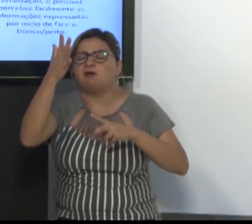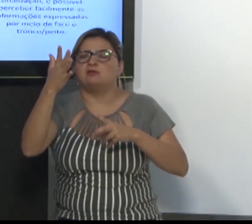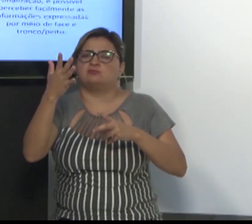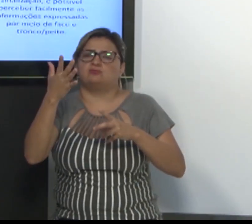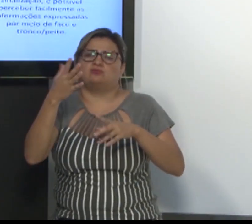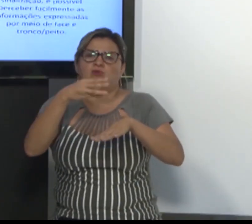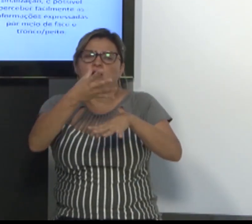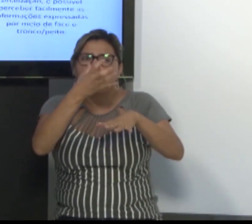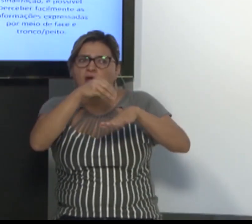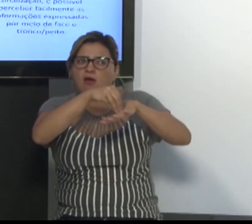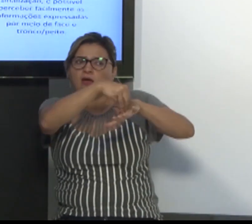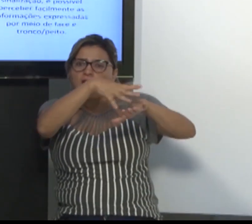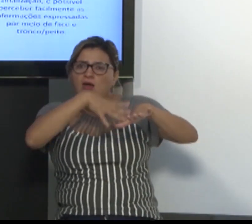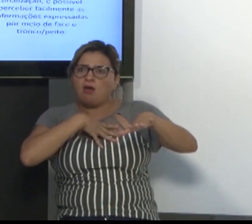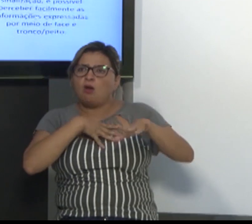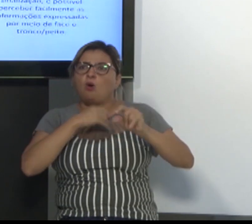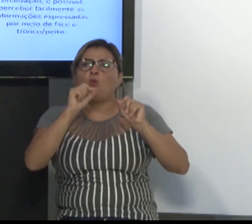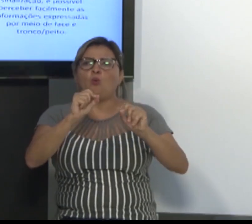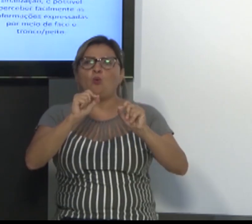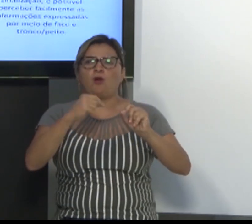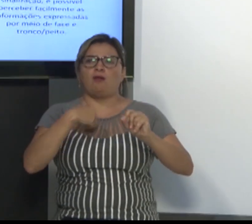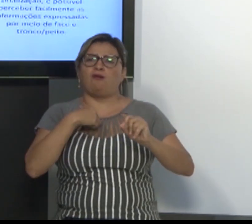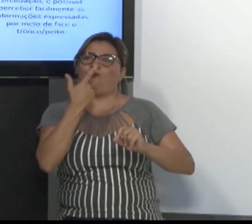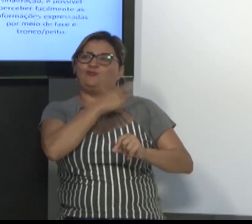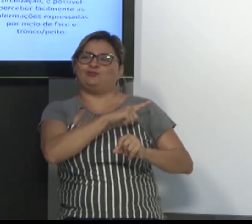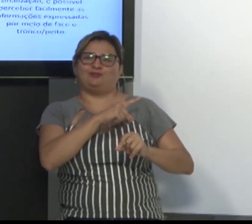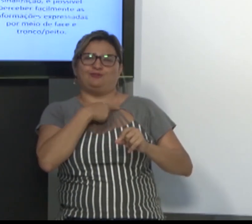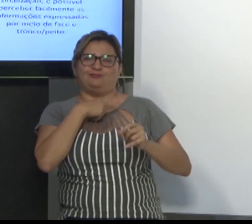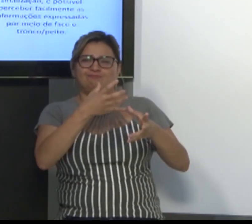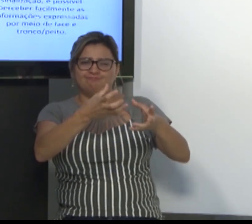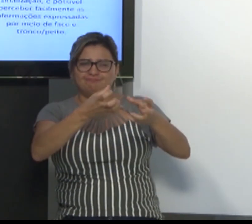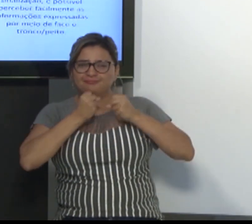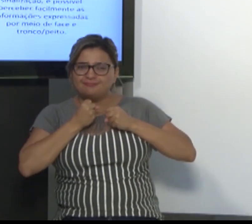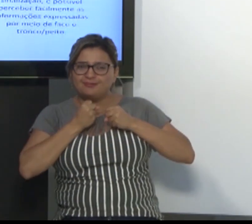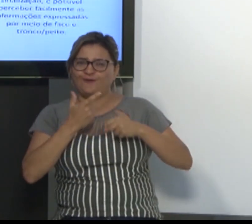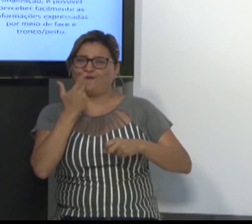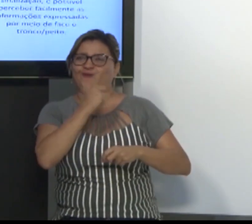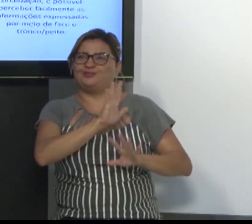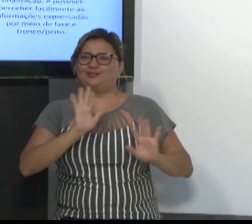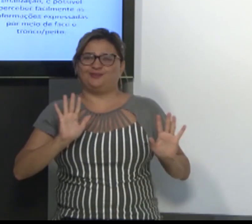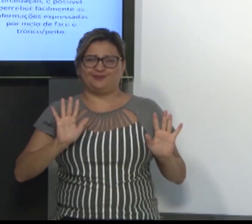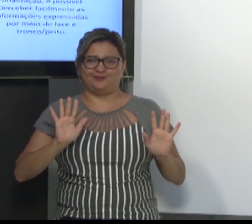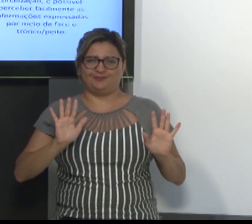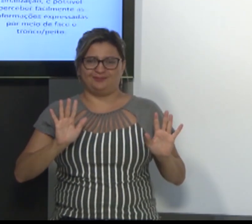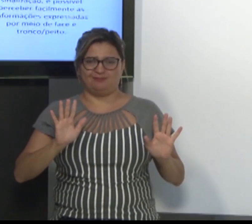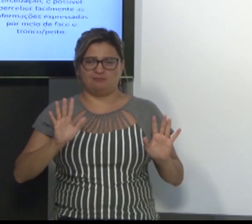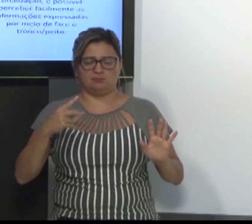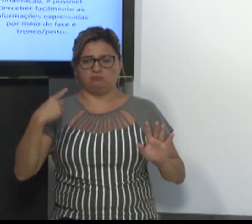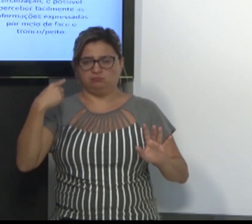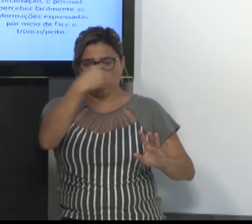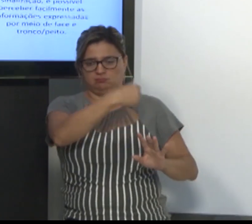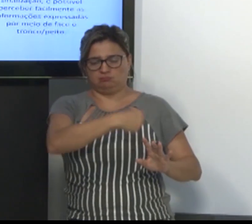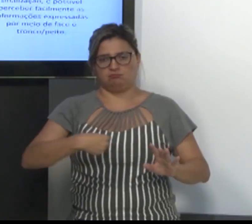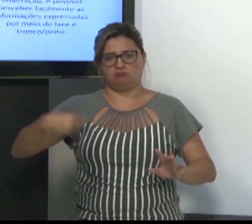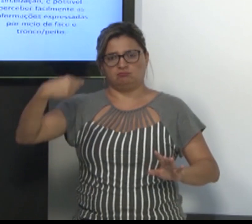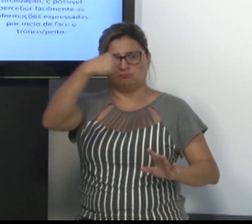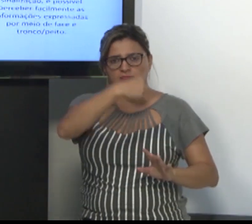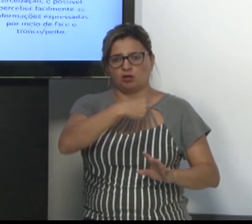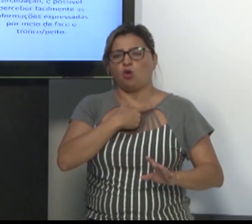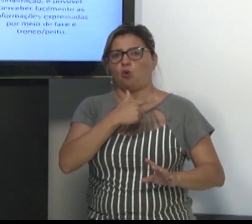Parte do rosto, parte do tronco, parte dos ombros, onde há sinalização, onde eu consigo adquirir o que está